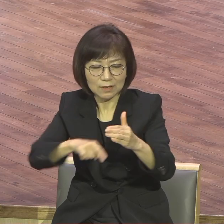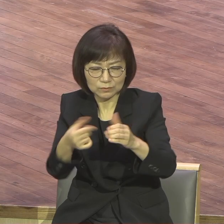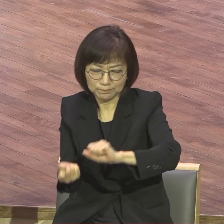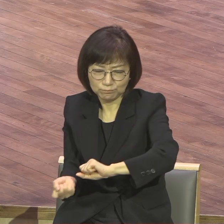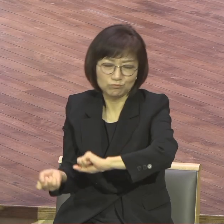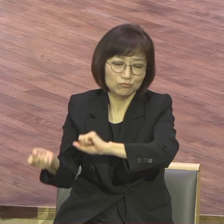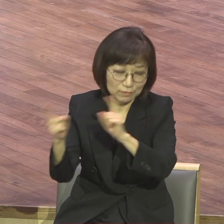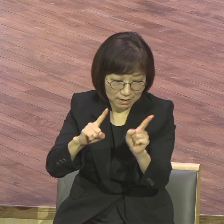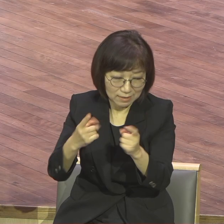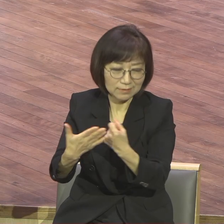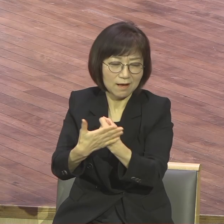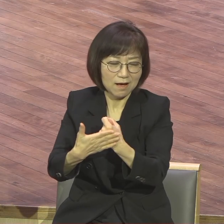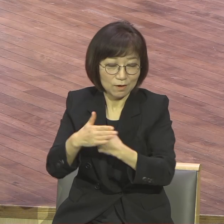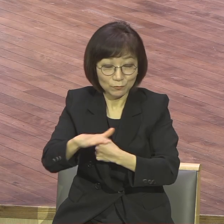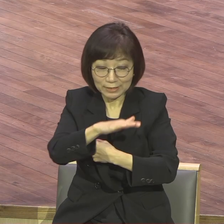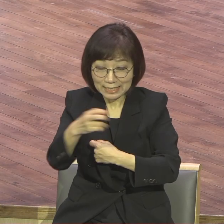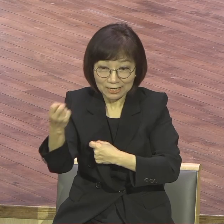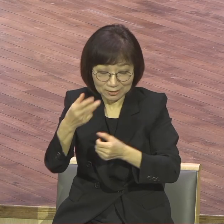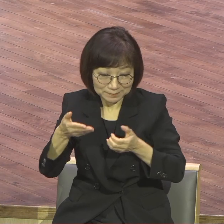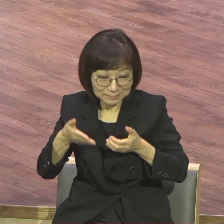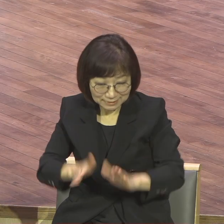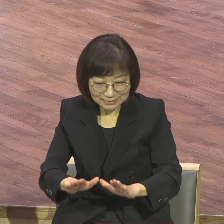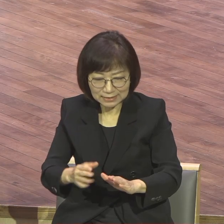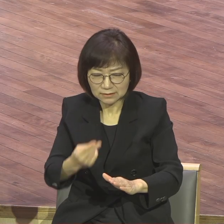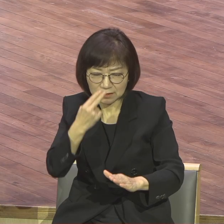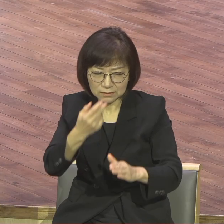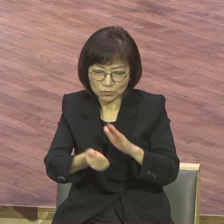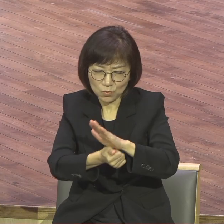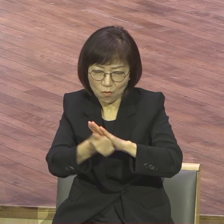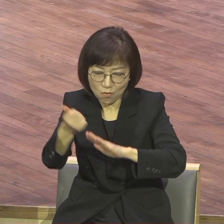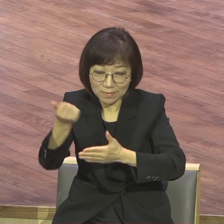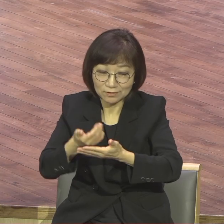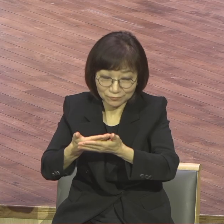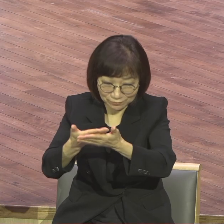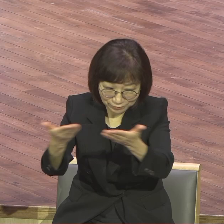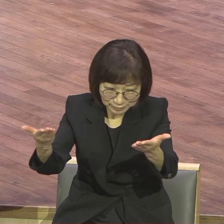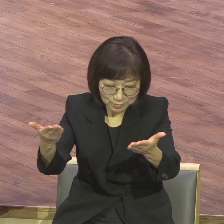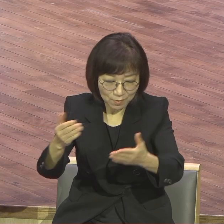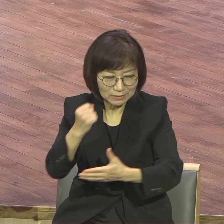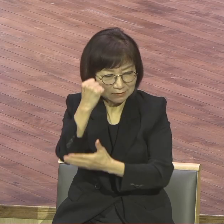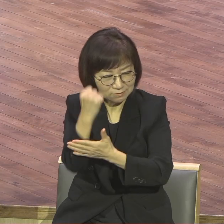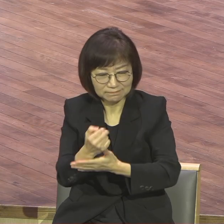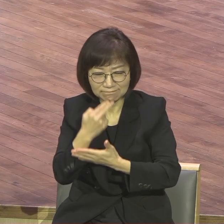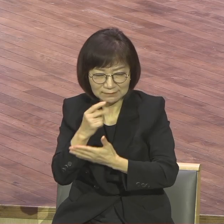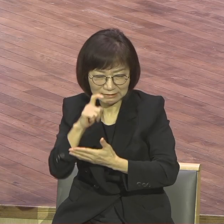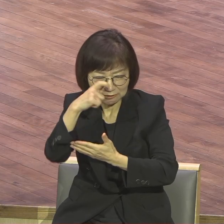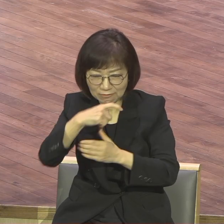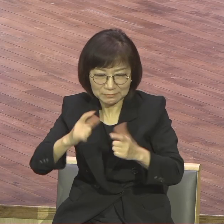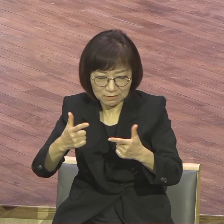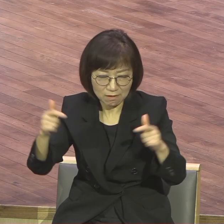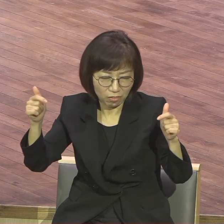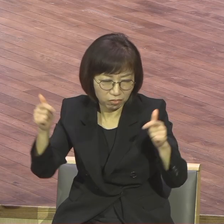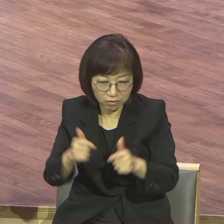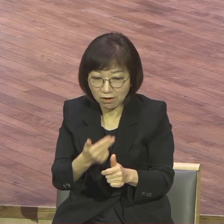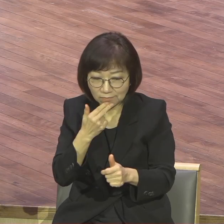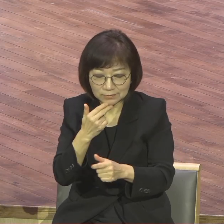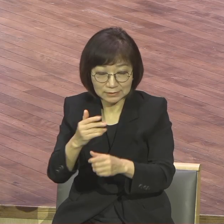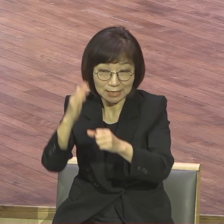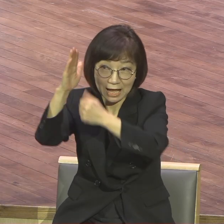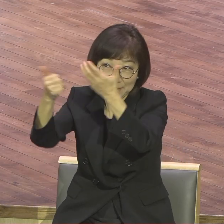하심으로 말미암아 우리를 거듭나게 하사 산소망에 있게 하시며 썩지 않고 더럽지 않고 쇠하지 아니하는 유업을 있게